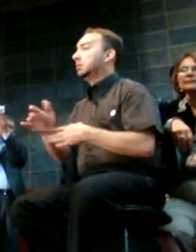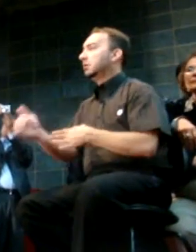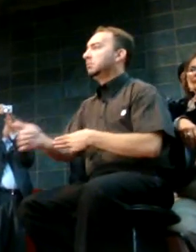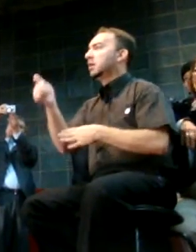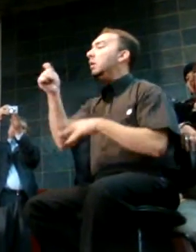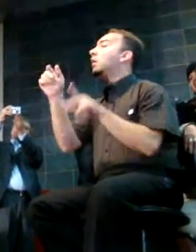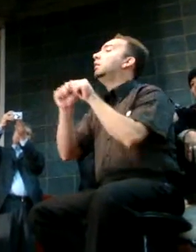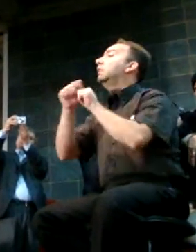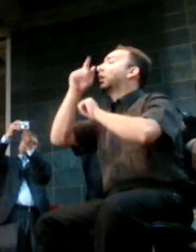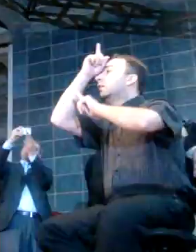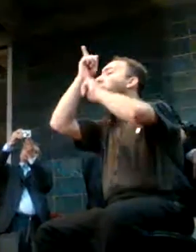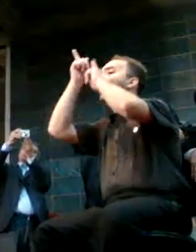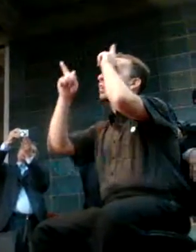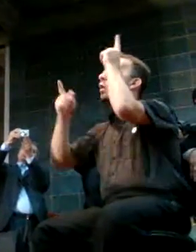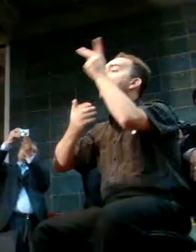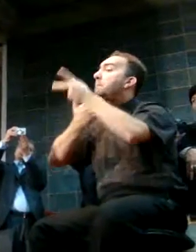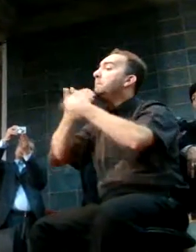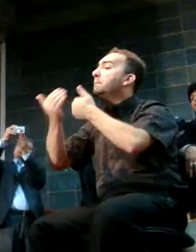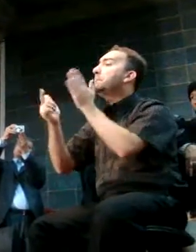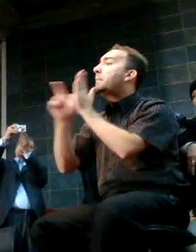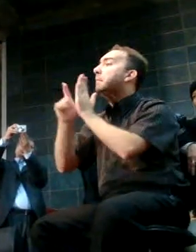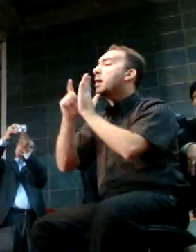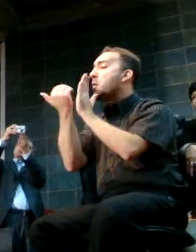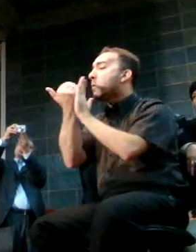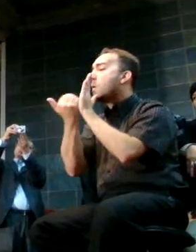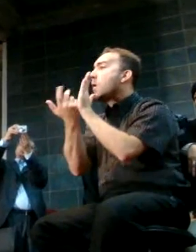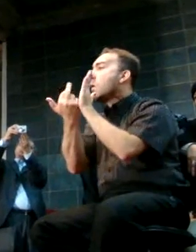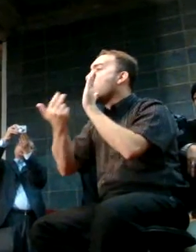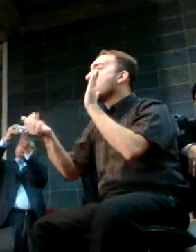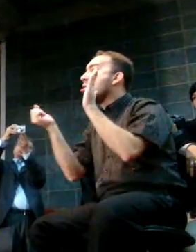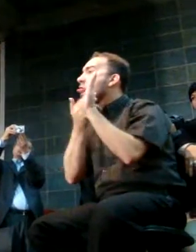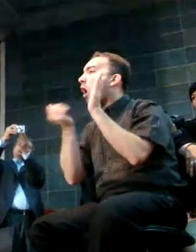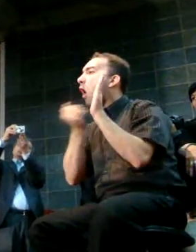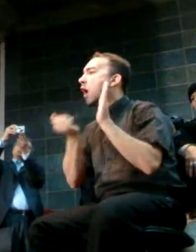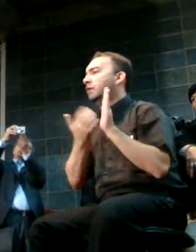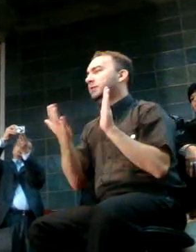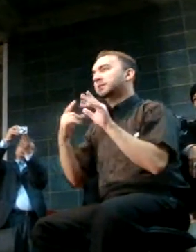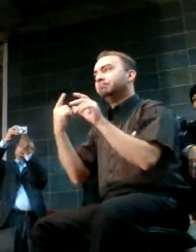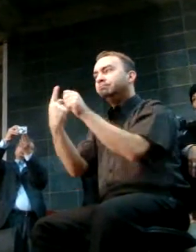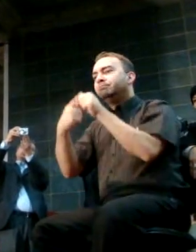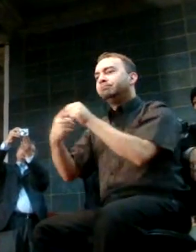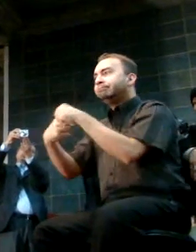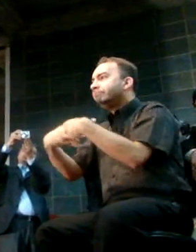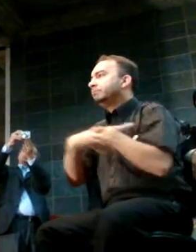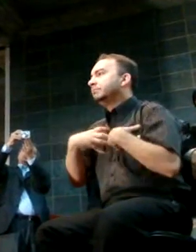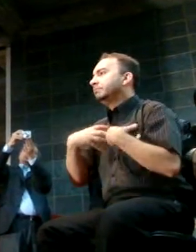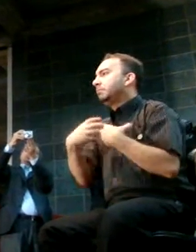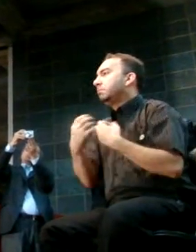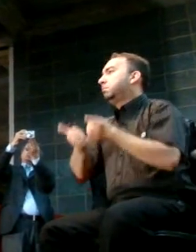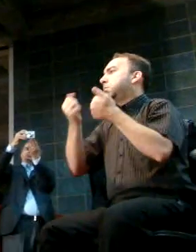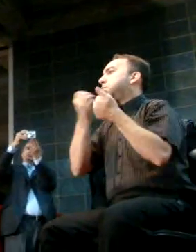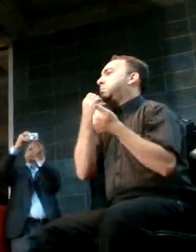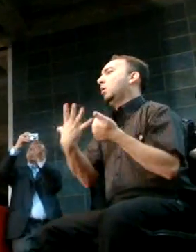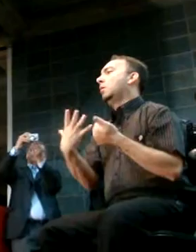programas que fizeram a diferença no nosso estado e no Brasil. Eu ficava emocionado de ver o